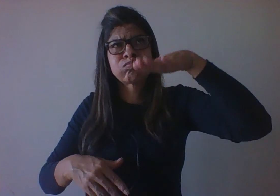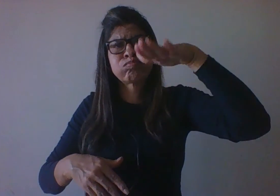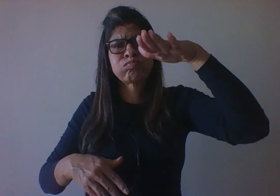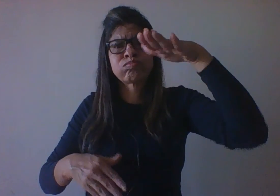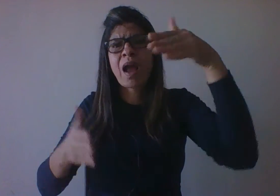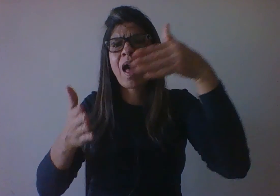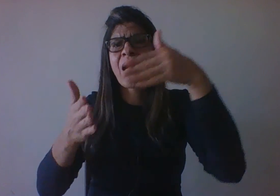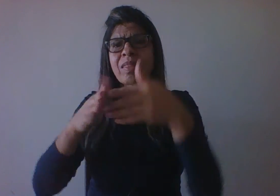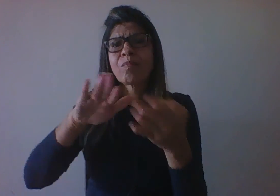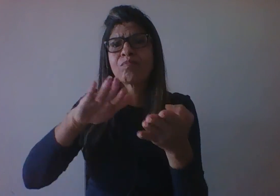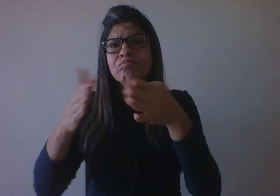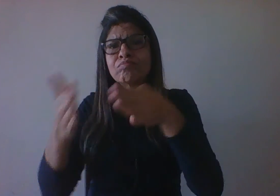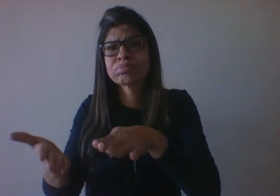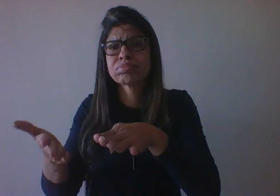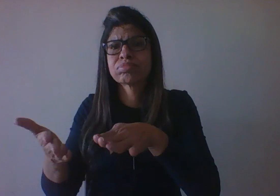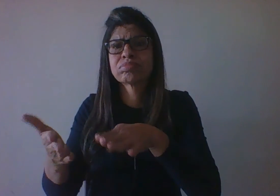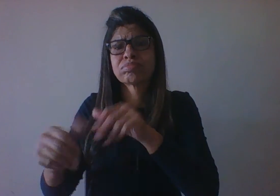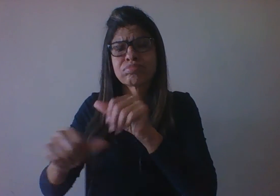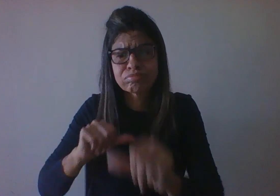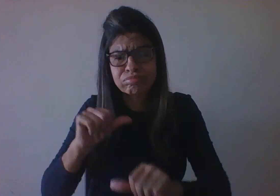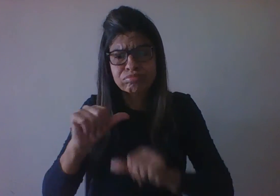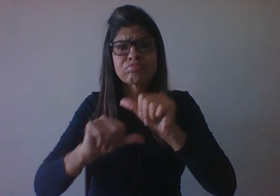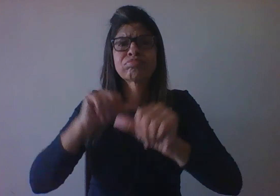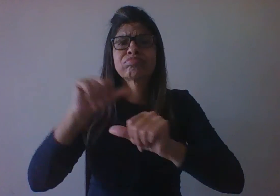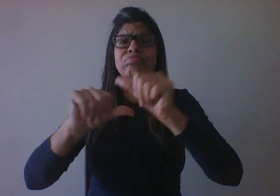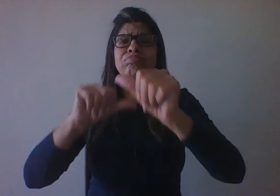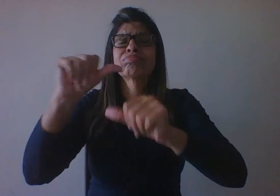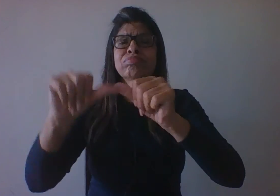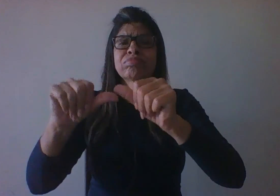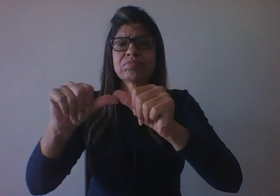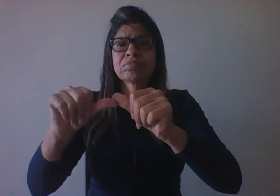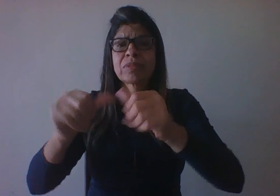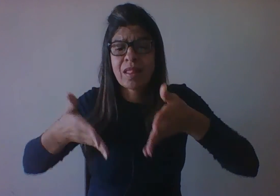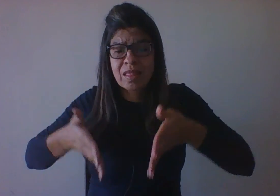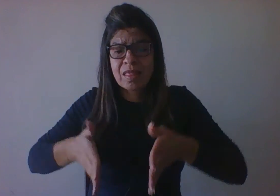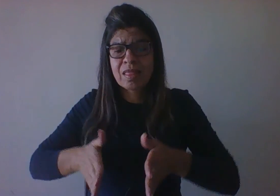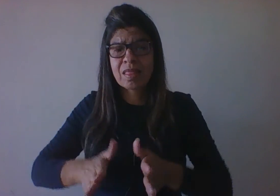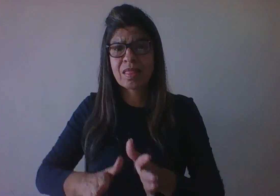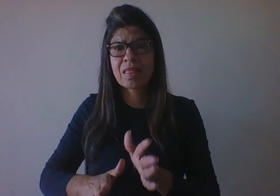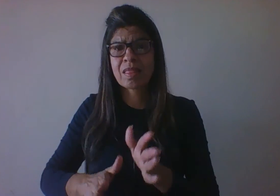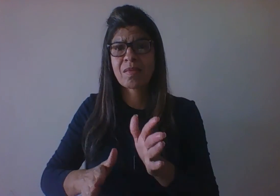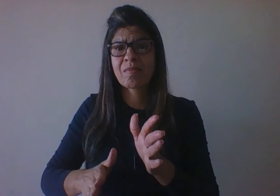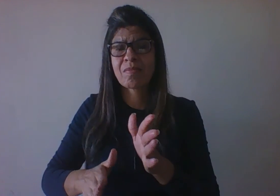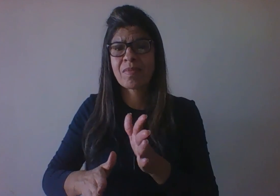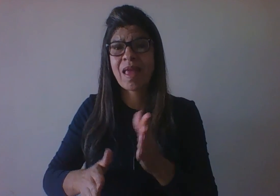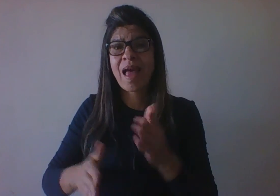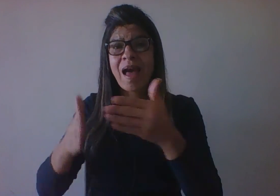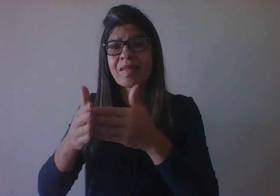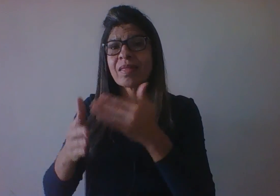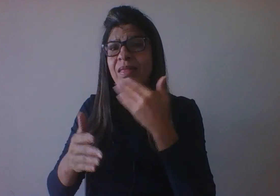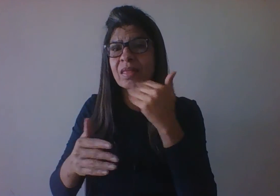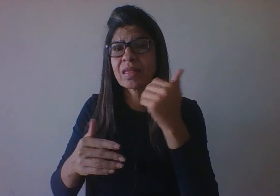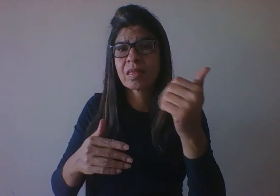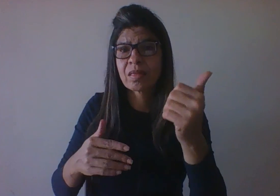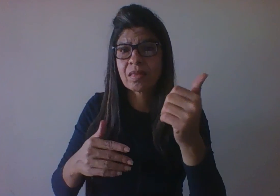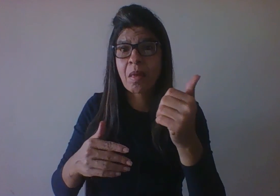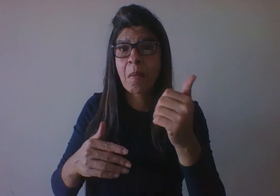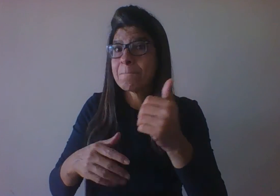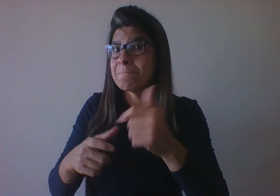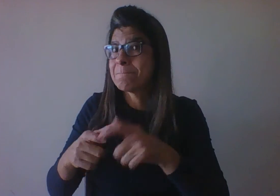do nascimento até a adolescência, acontecem as maiores transformações no desenvolvimento humano. Então, como